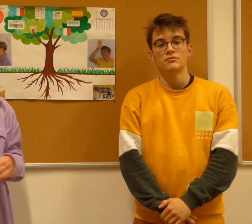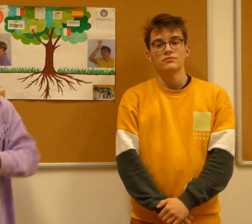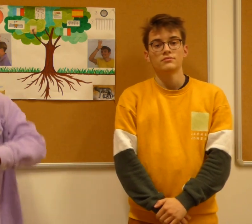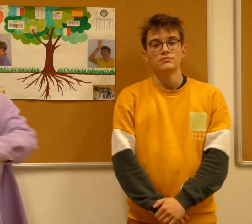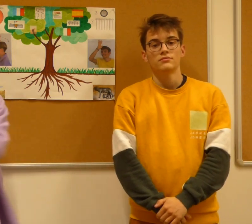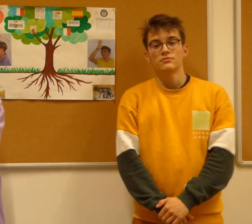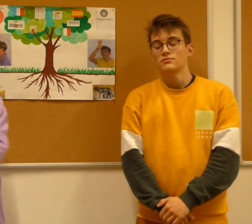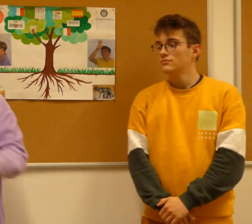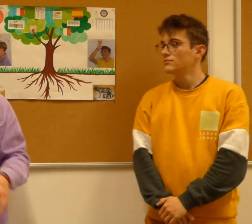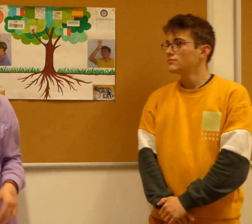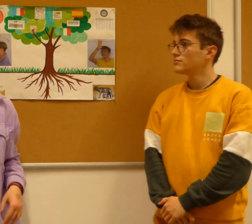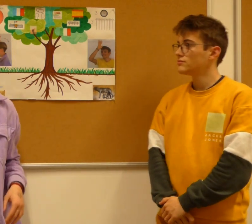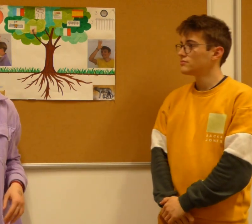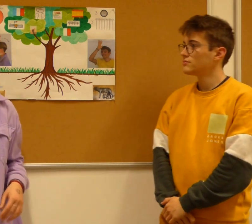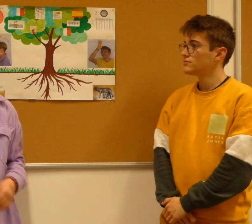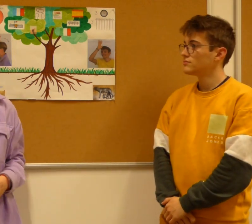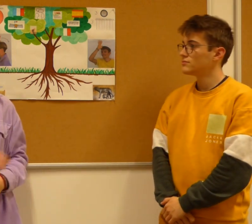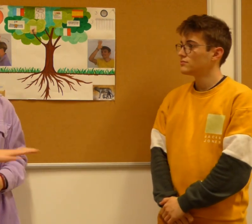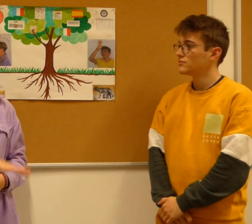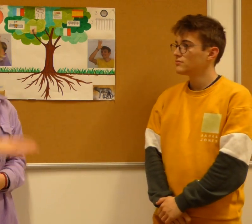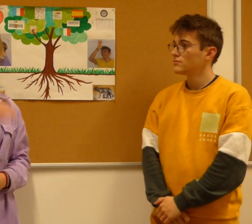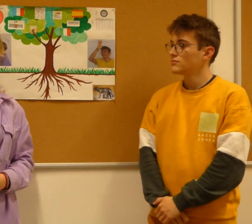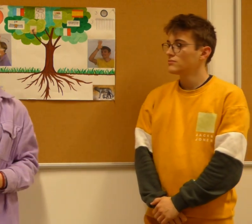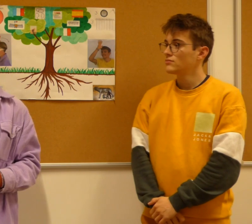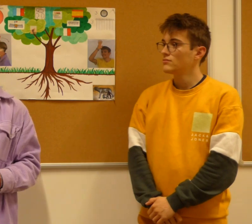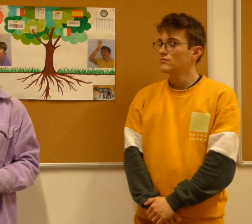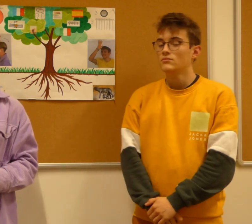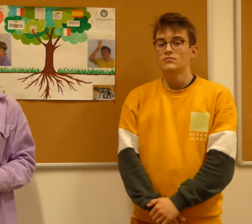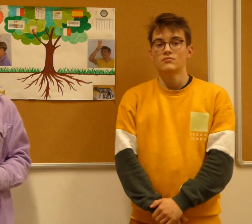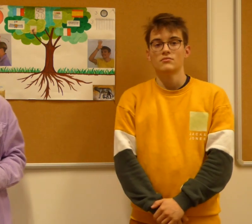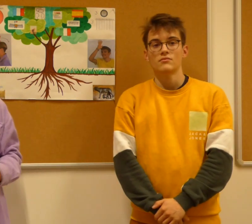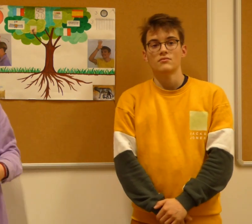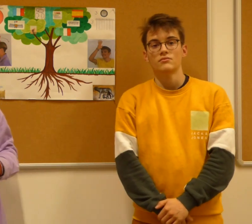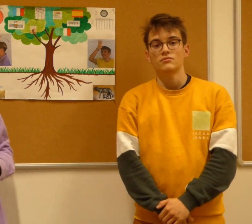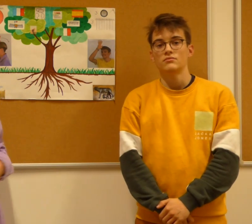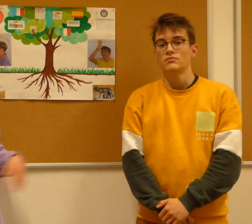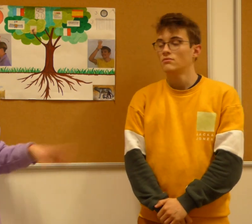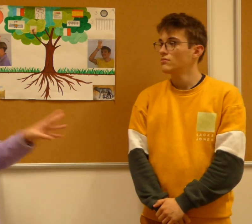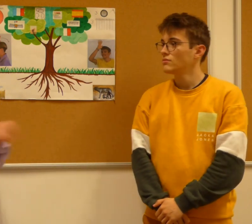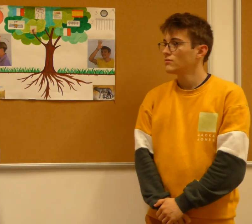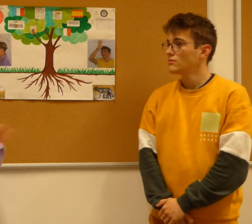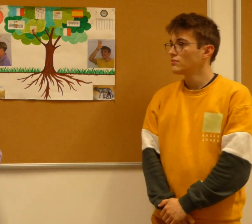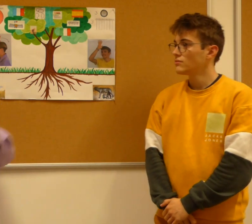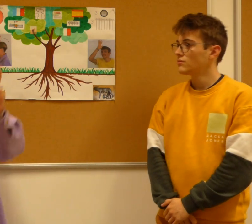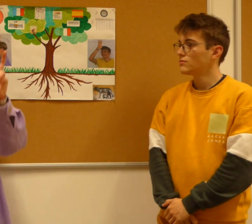Grèce antique. Le latin a formé 80% de la langue française.